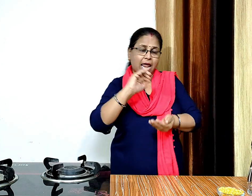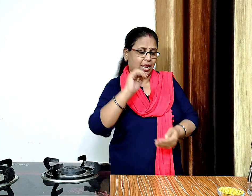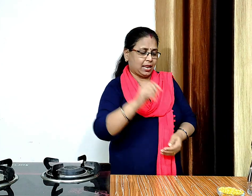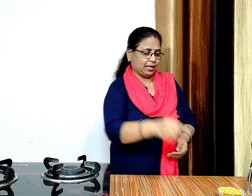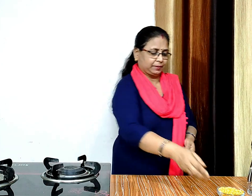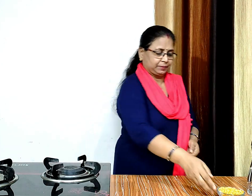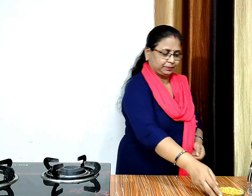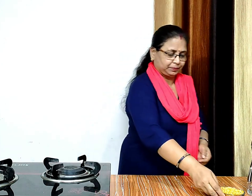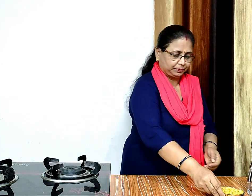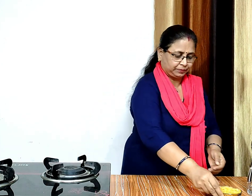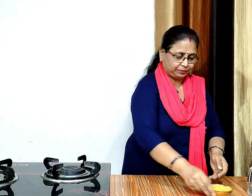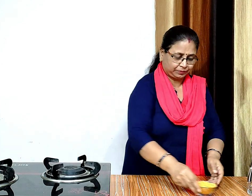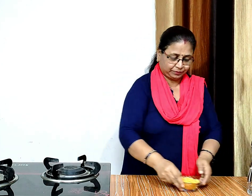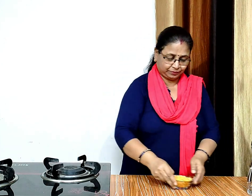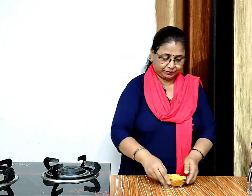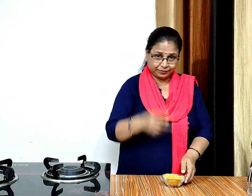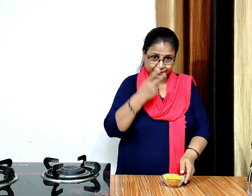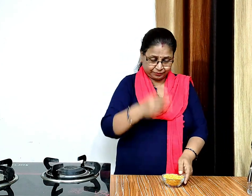अब हम आदा कप अरहर की दाल लेंगे